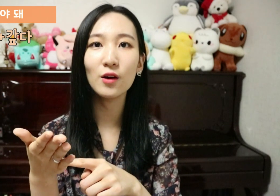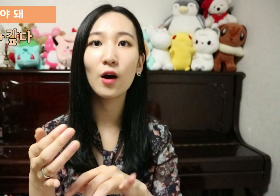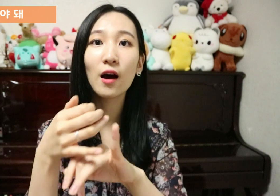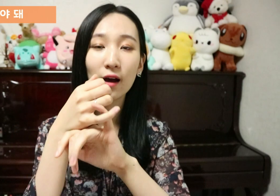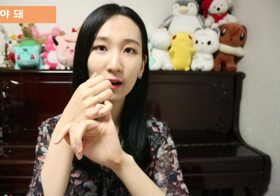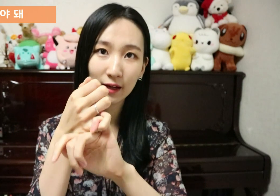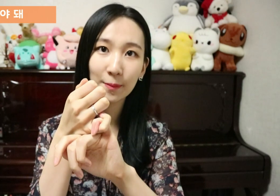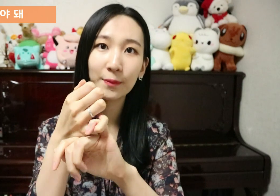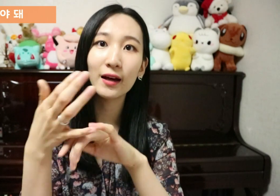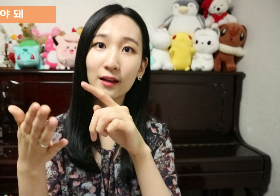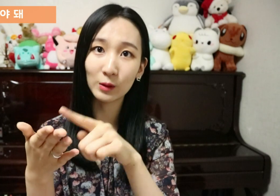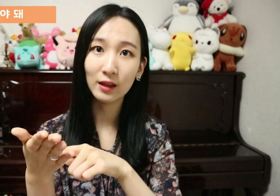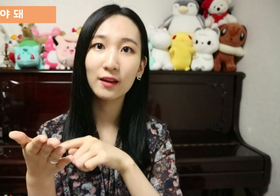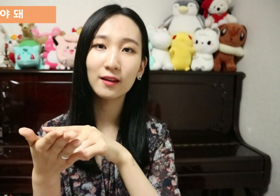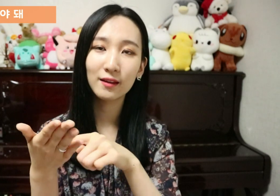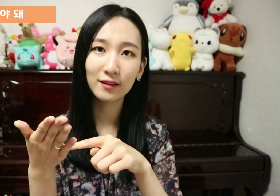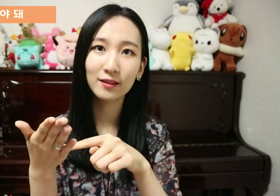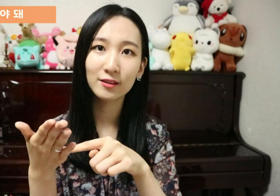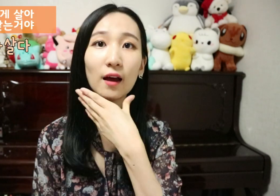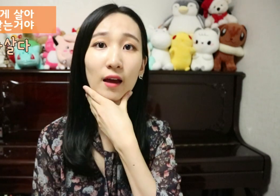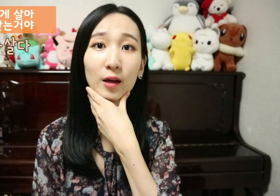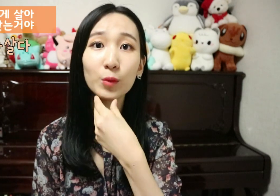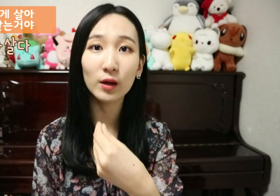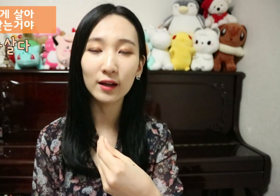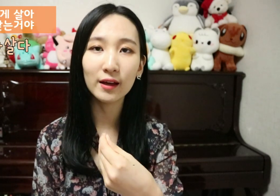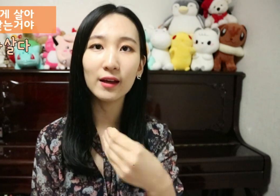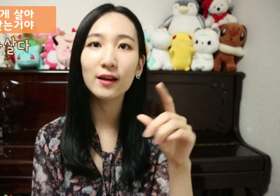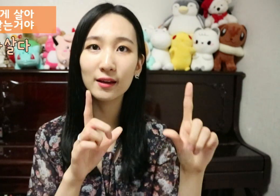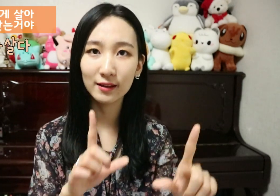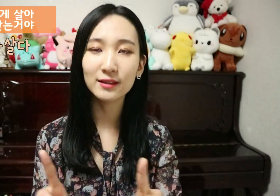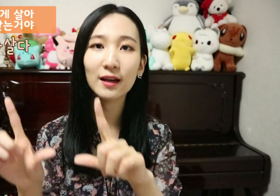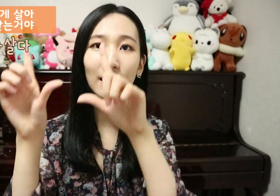갚아야 돼 행복하게 살아